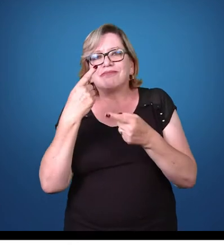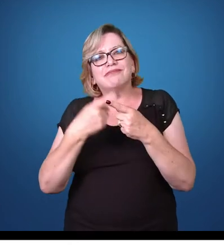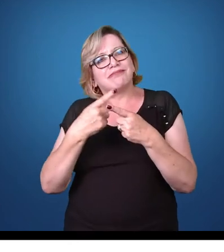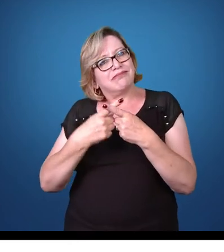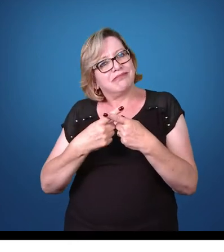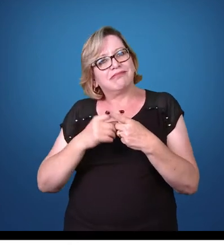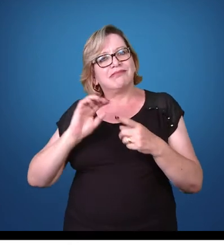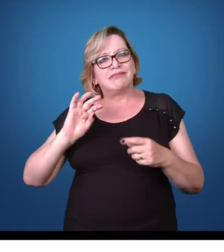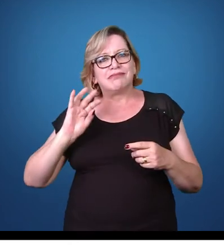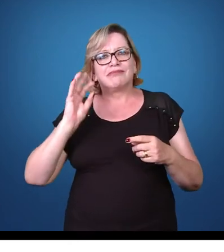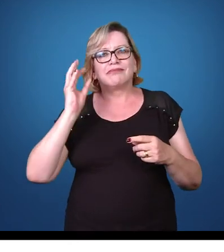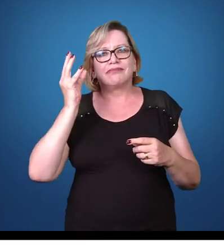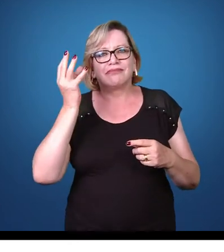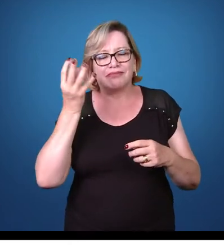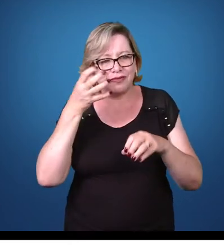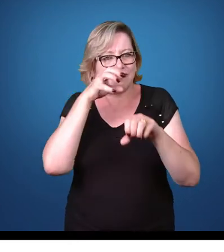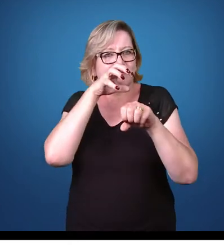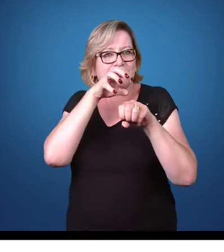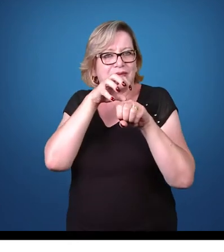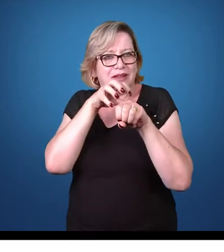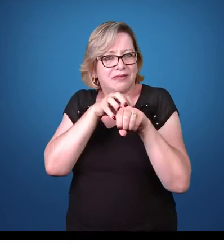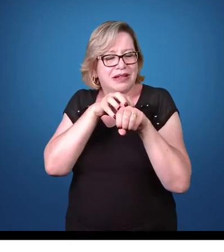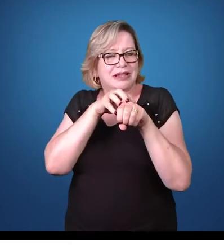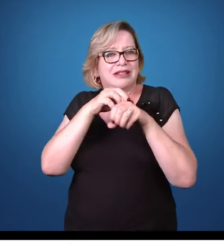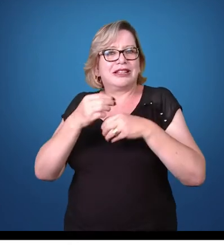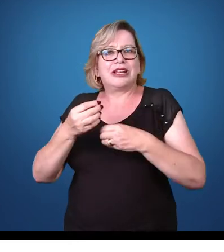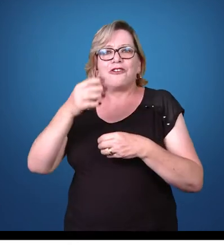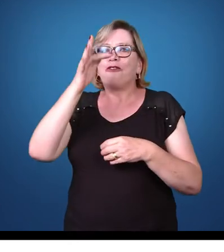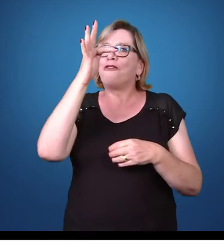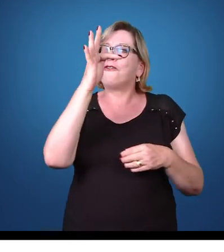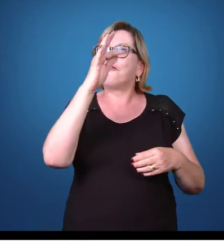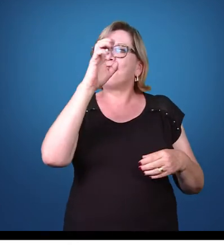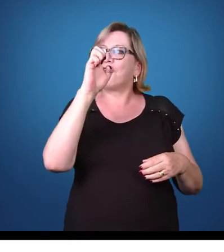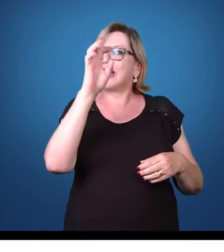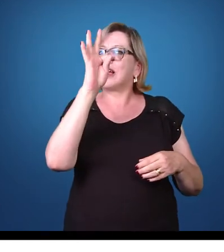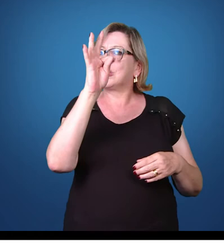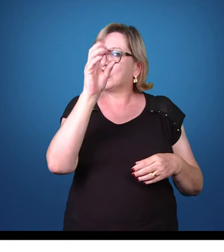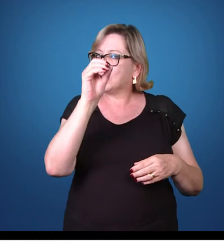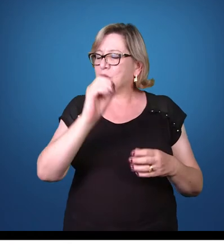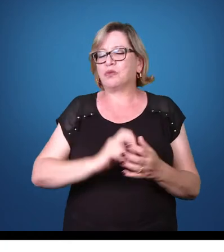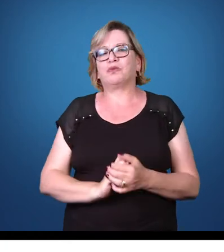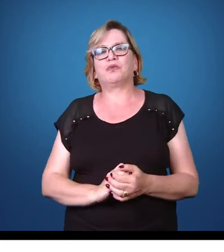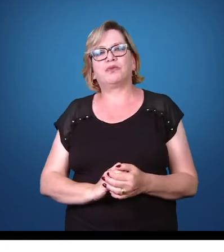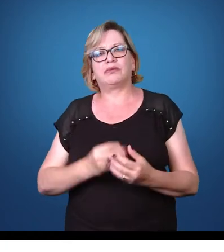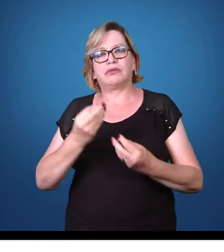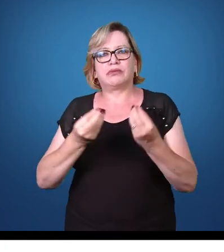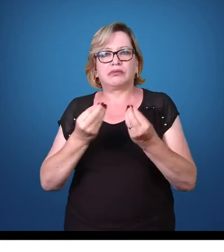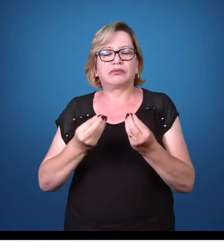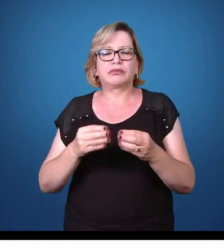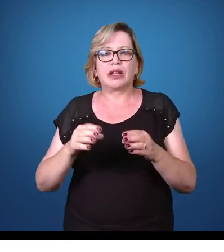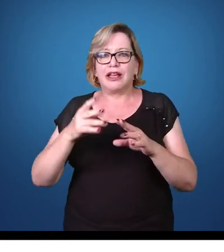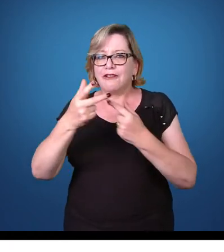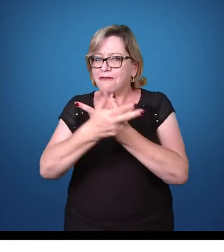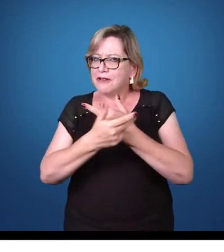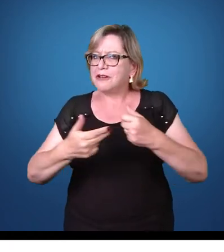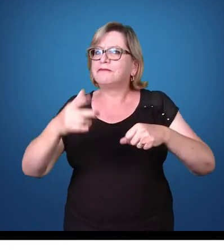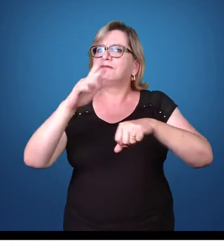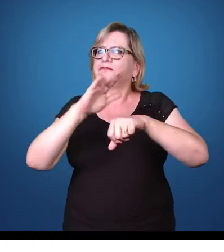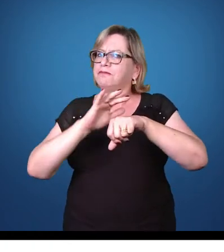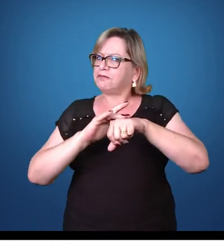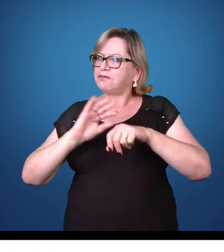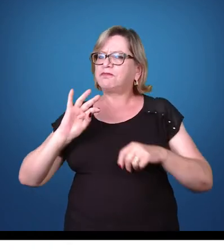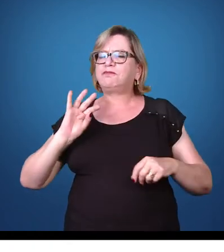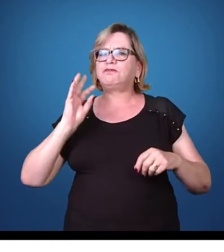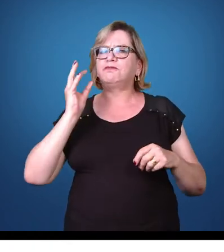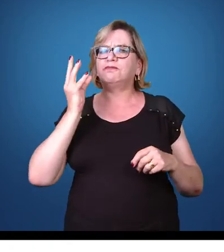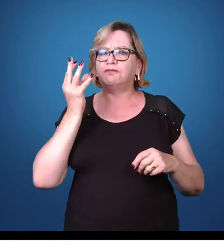presença desse parasita na criança recém-nascida. Bom, como vocês viram, tem várias doenças